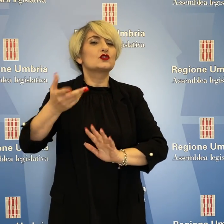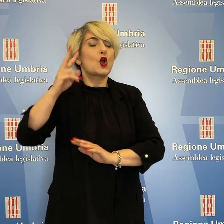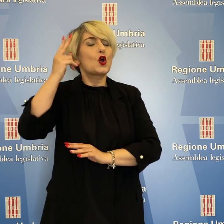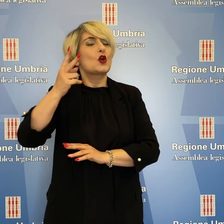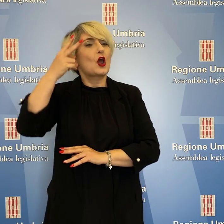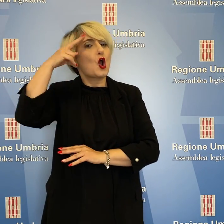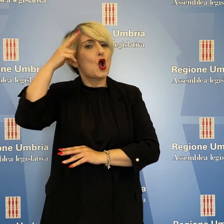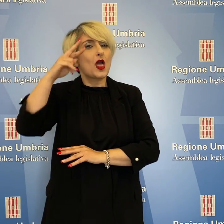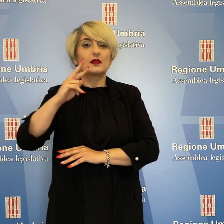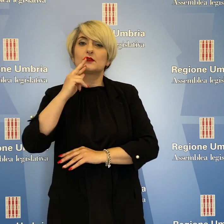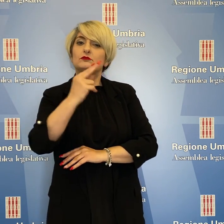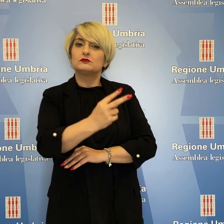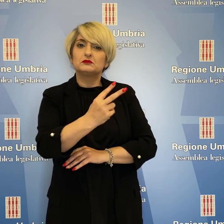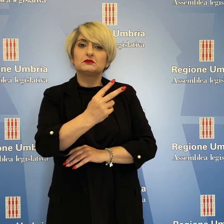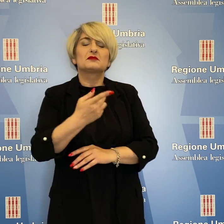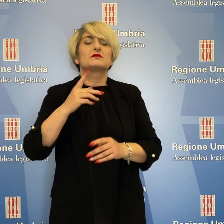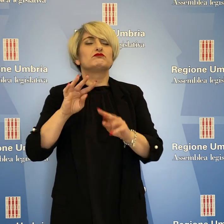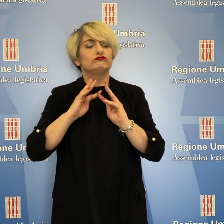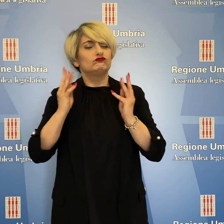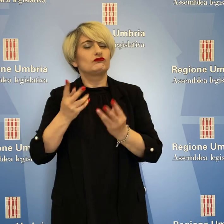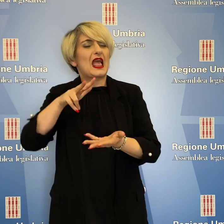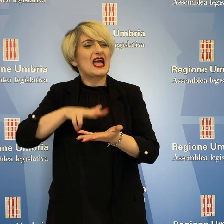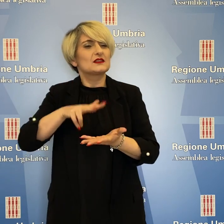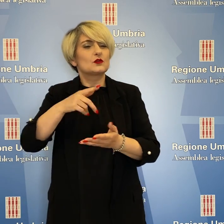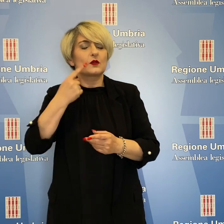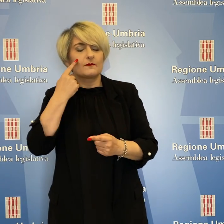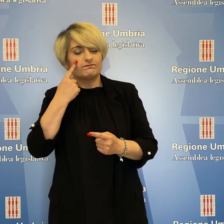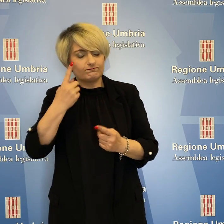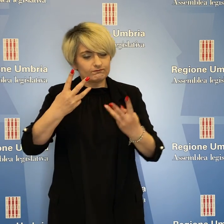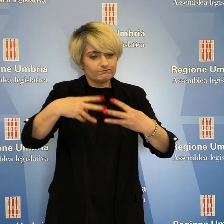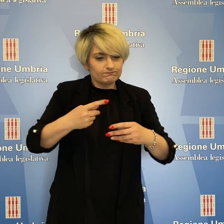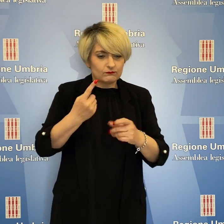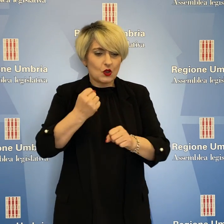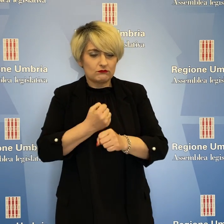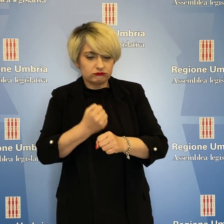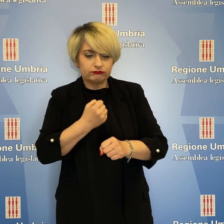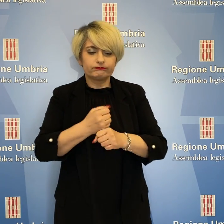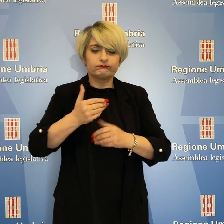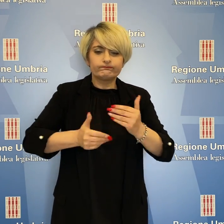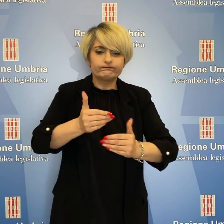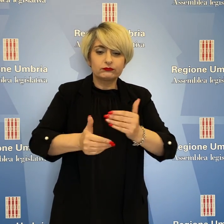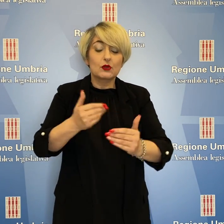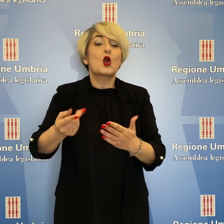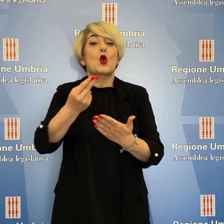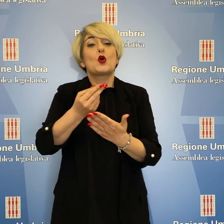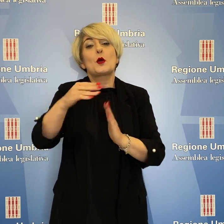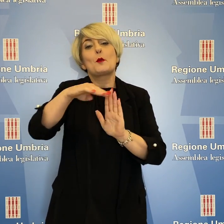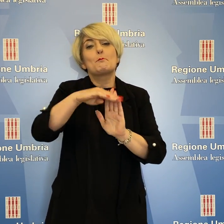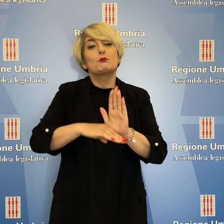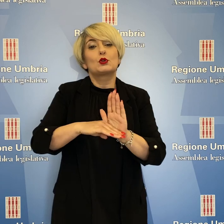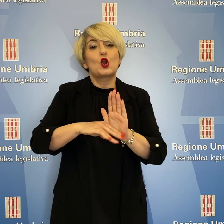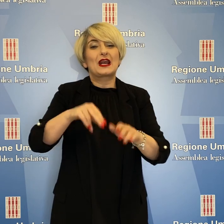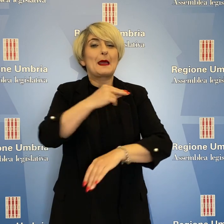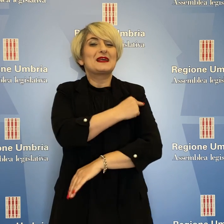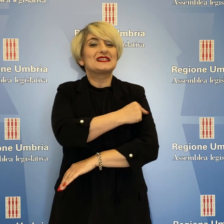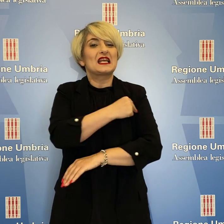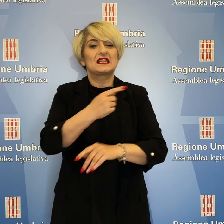ha risposto che l'esecutivo vuole rivedere l'organizzazione e l'operatività con una nuova programmazione sanitaria,